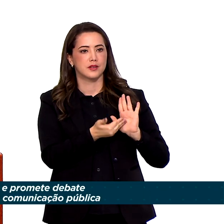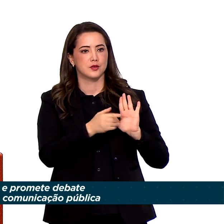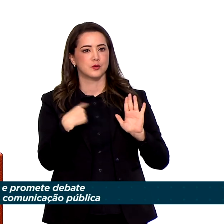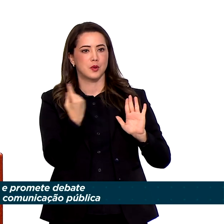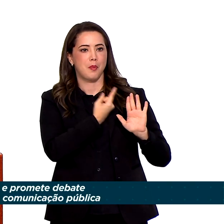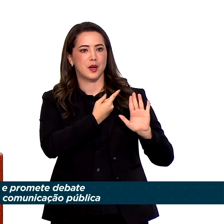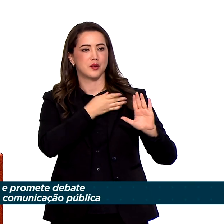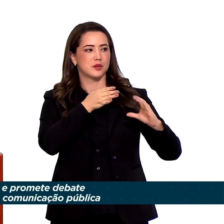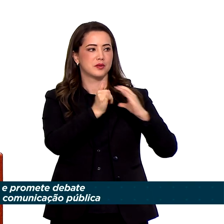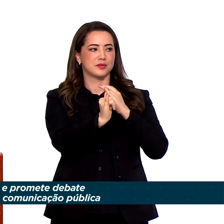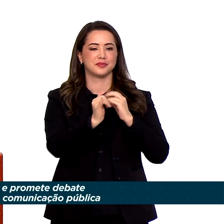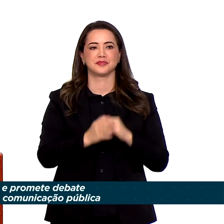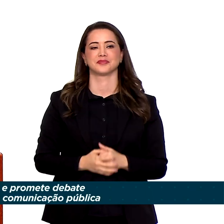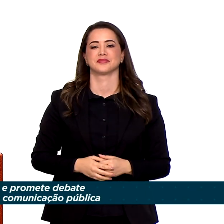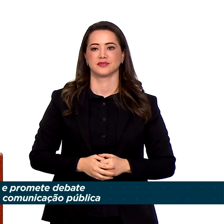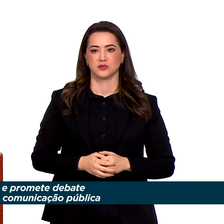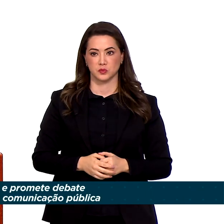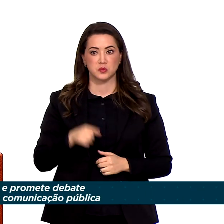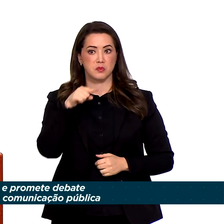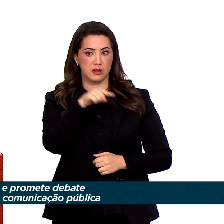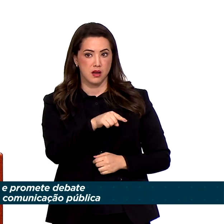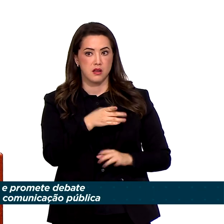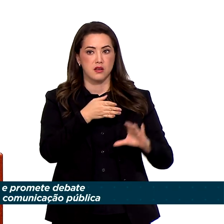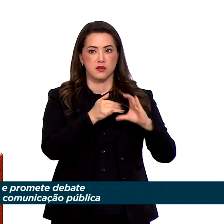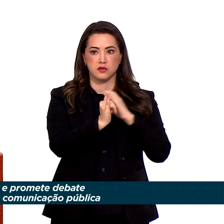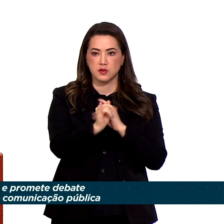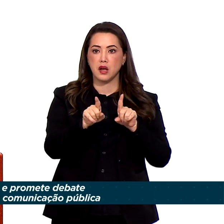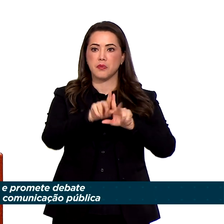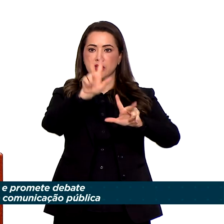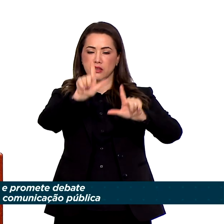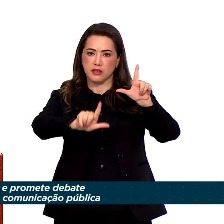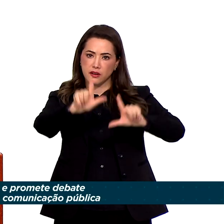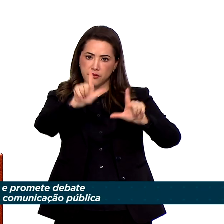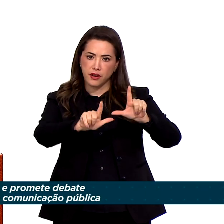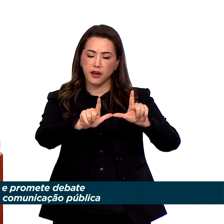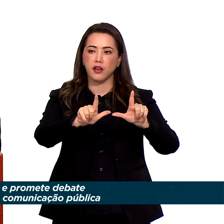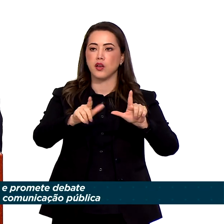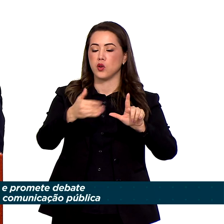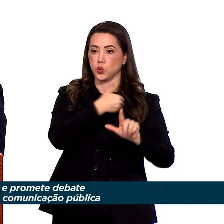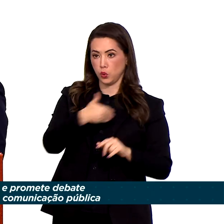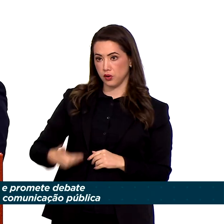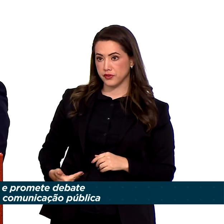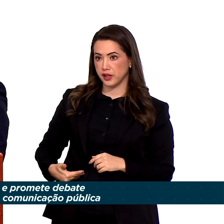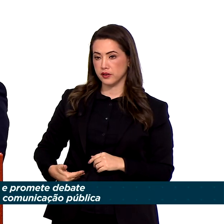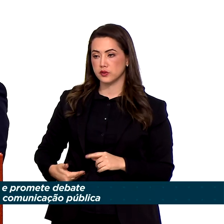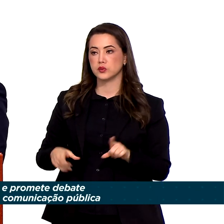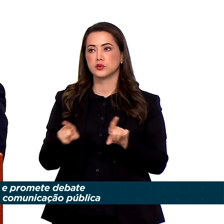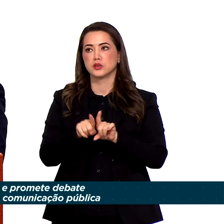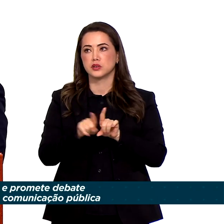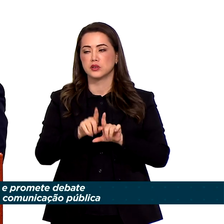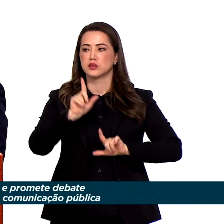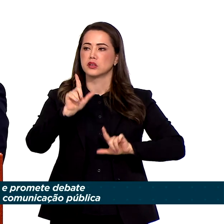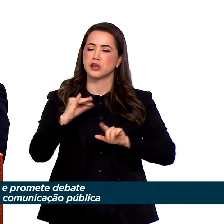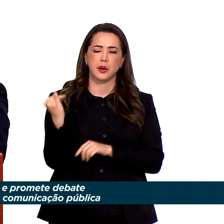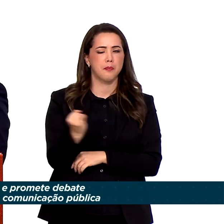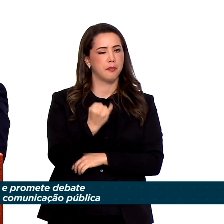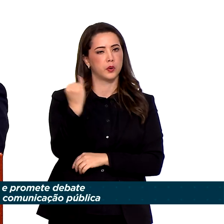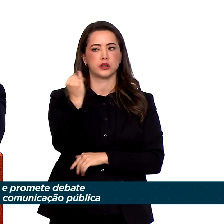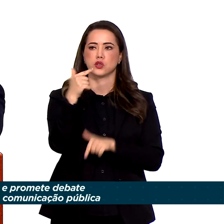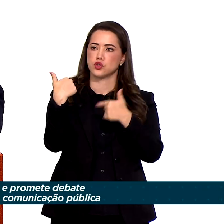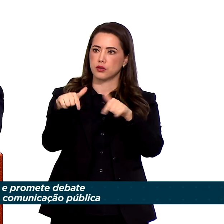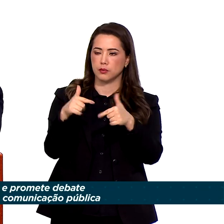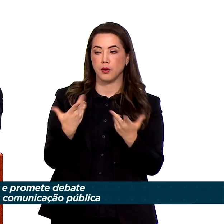a nossa NBC que além da TV pública e da NBR cumpre um papel muito importante